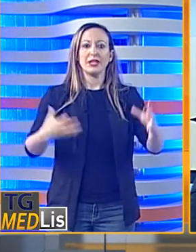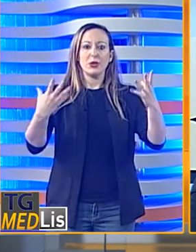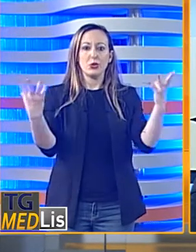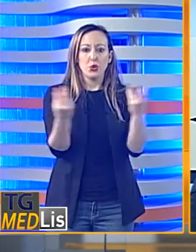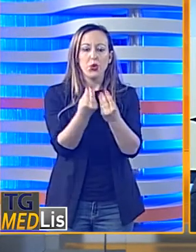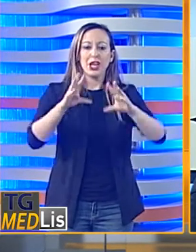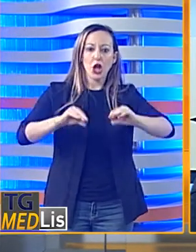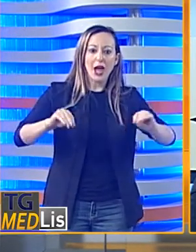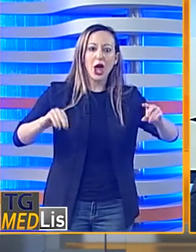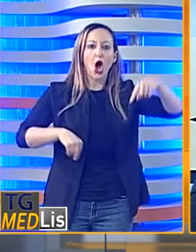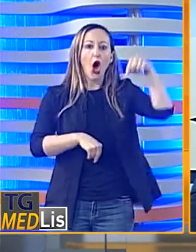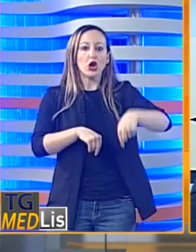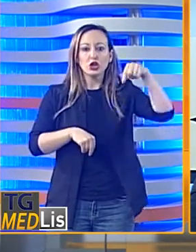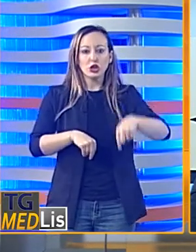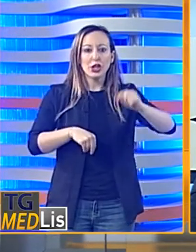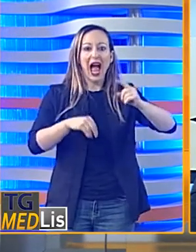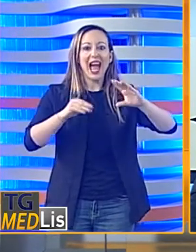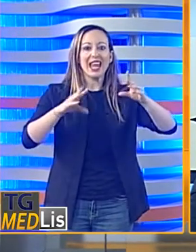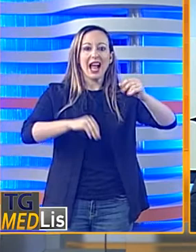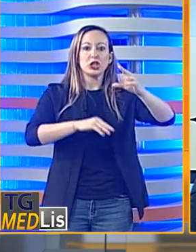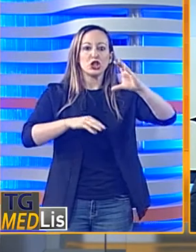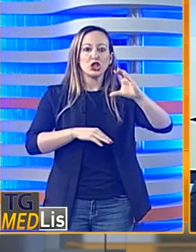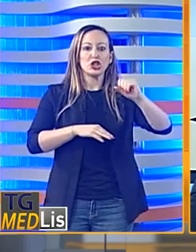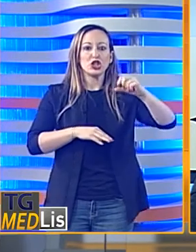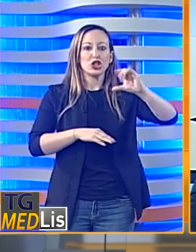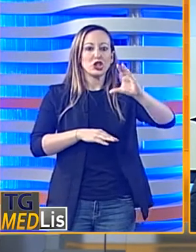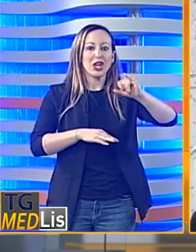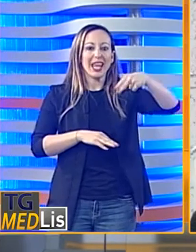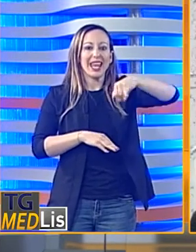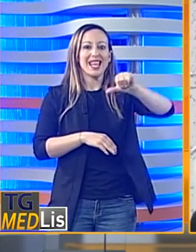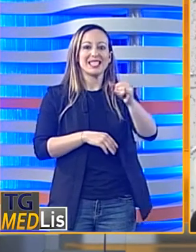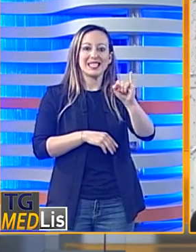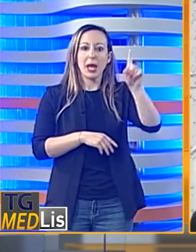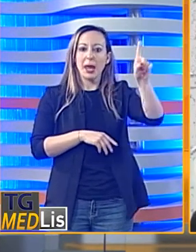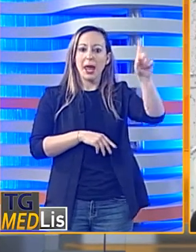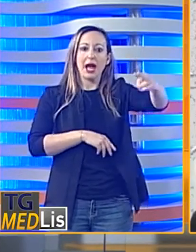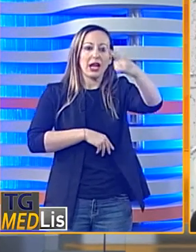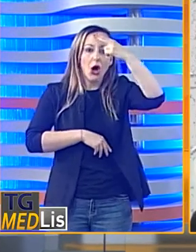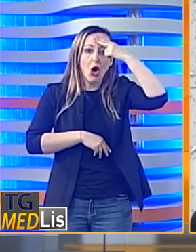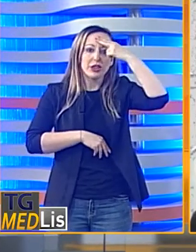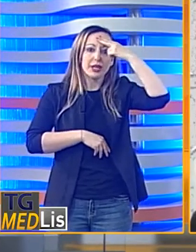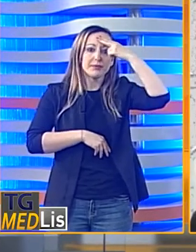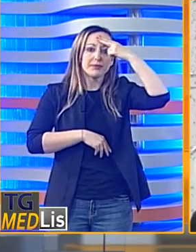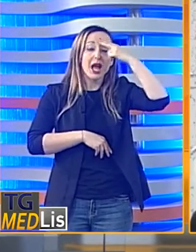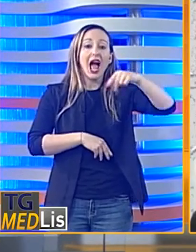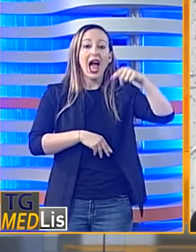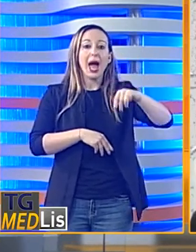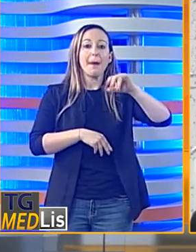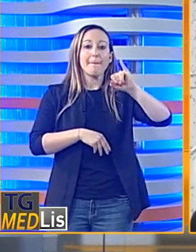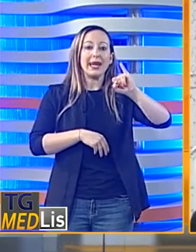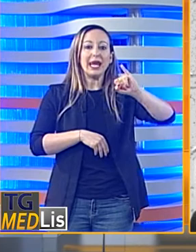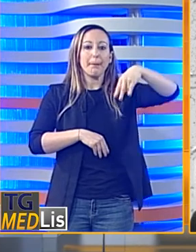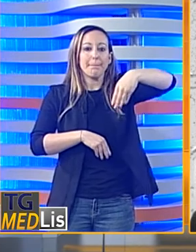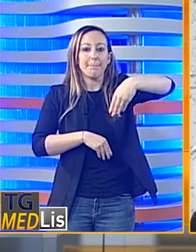Una serie di iniziative acciniti per ricordare Peppino Impastato nel giorno del